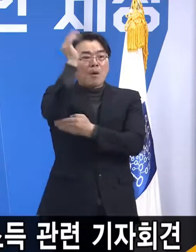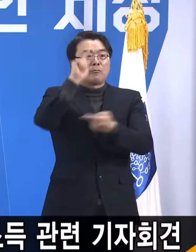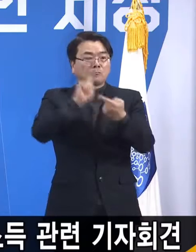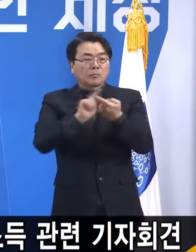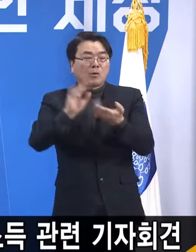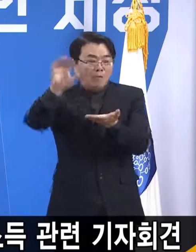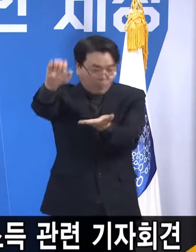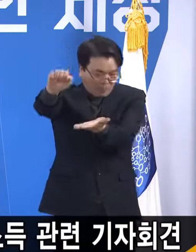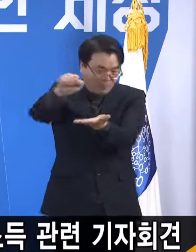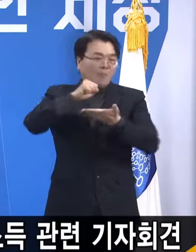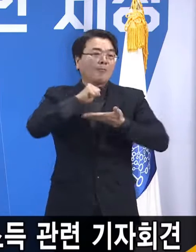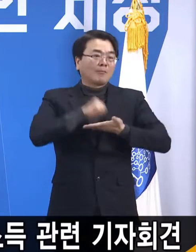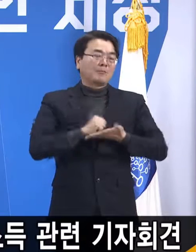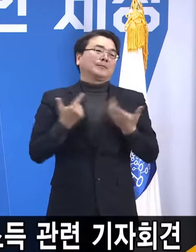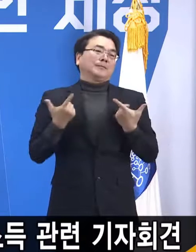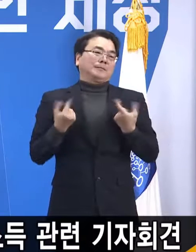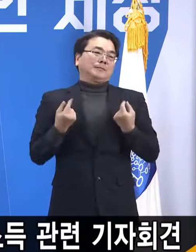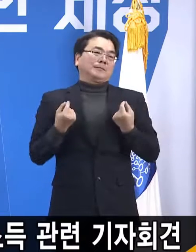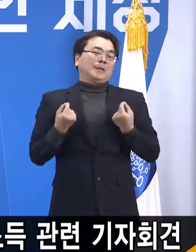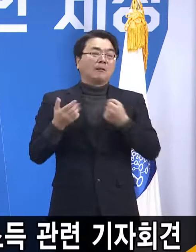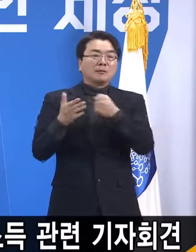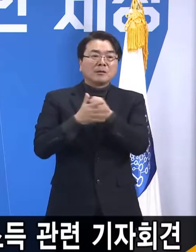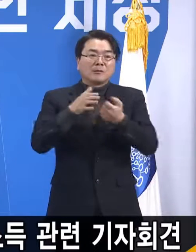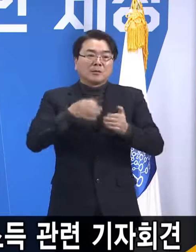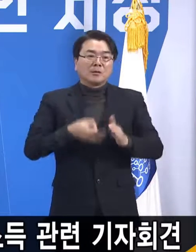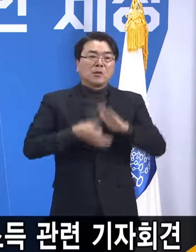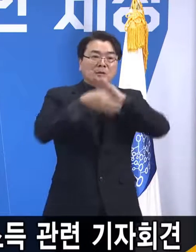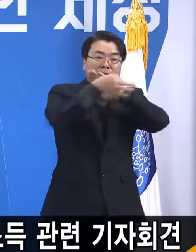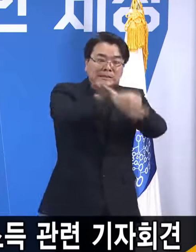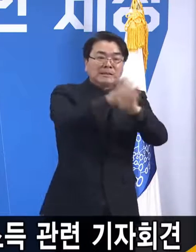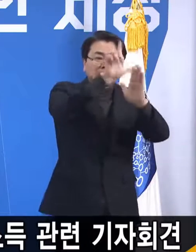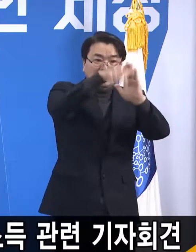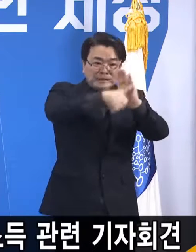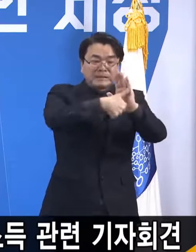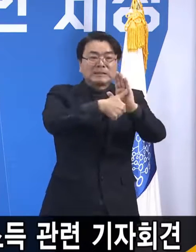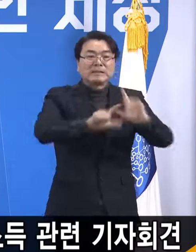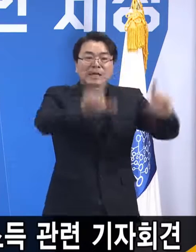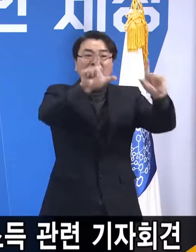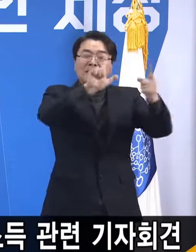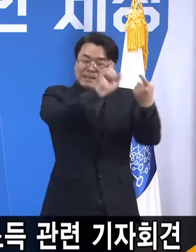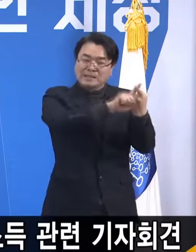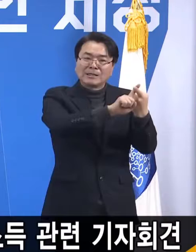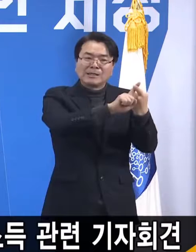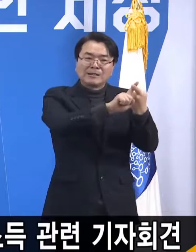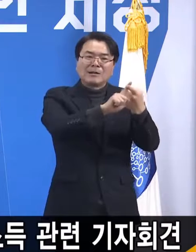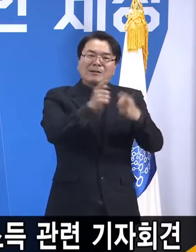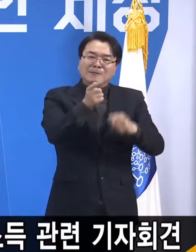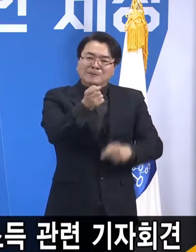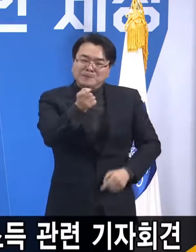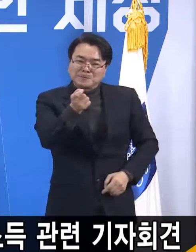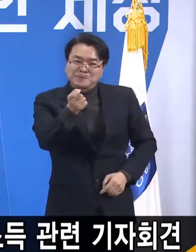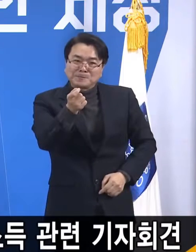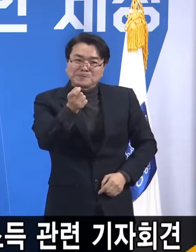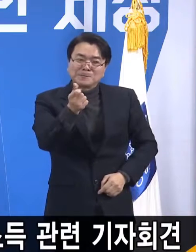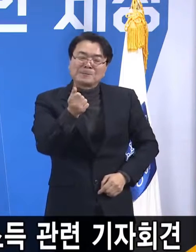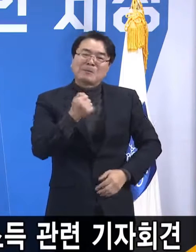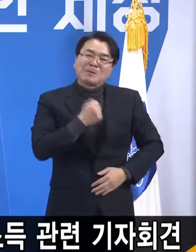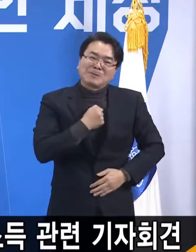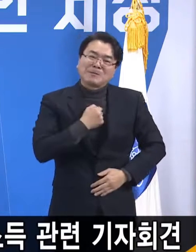직업 시기에 대해서는 우리 도민들께서 많이 기다리시고 또 일부는 섭섭하실 수도 있지만